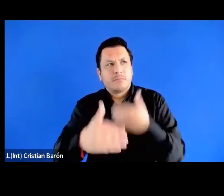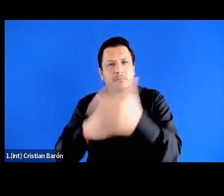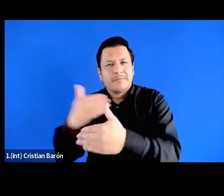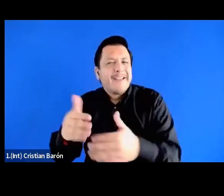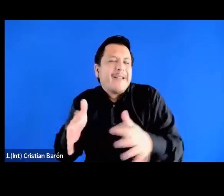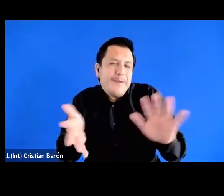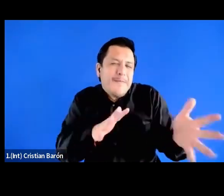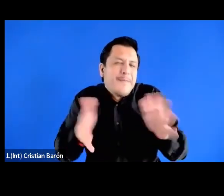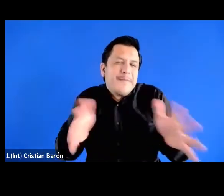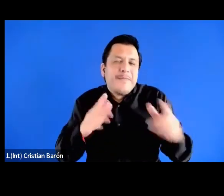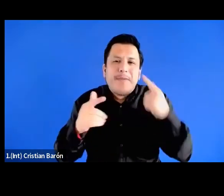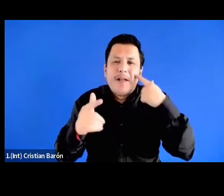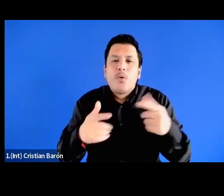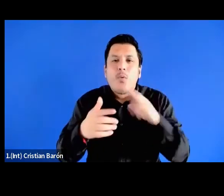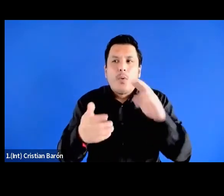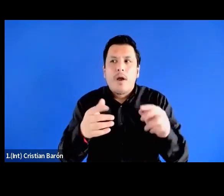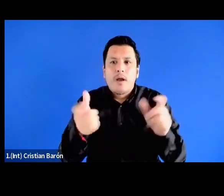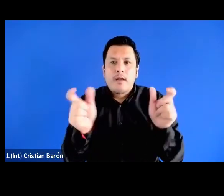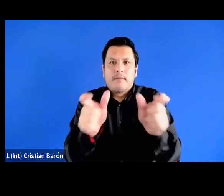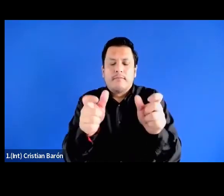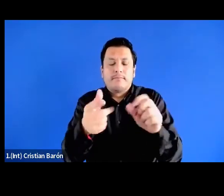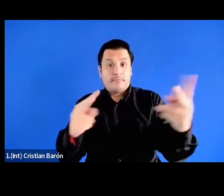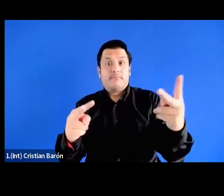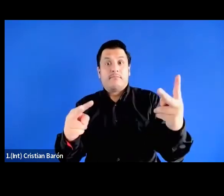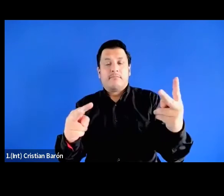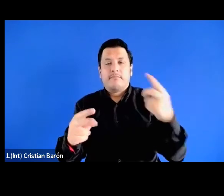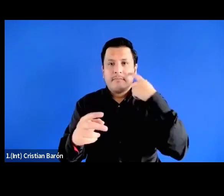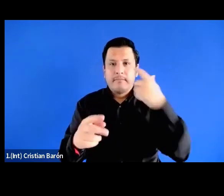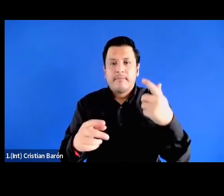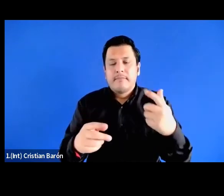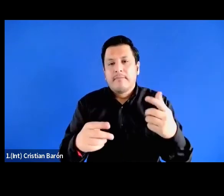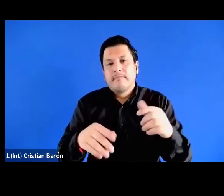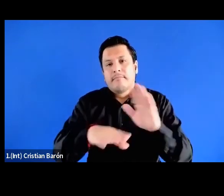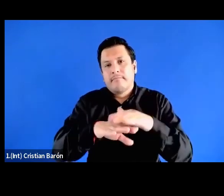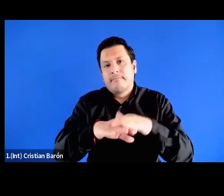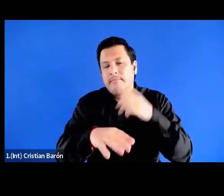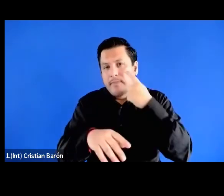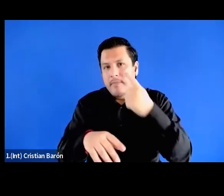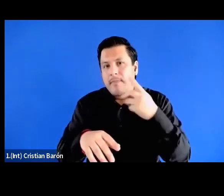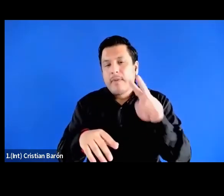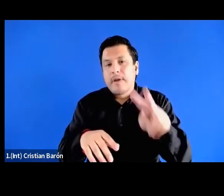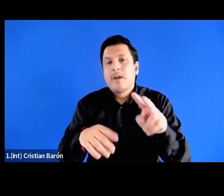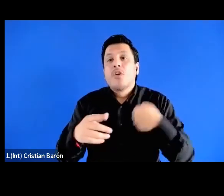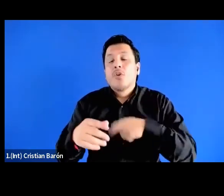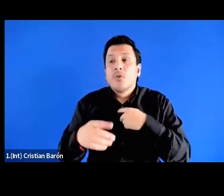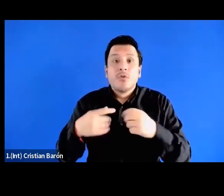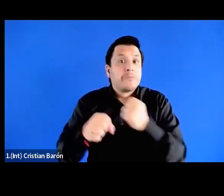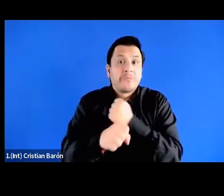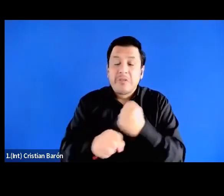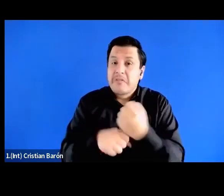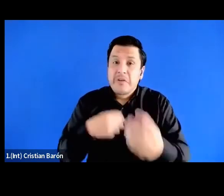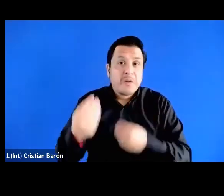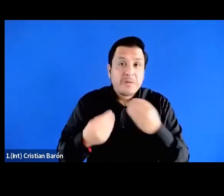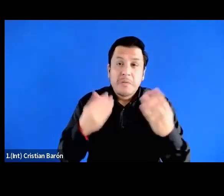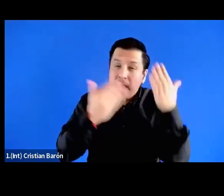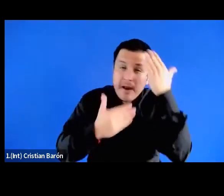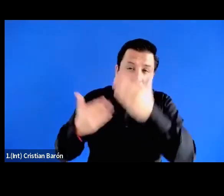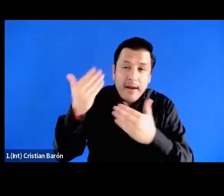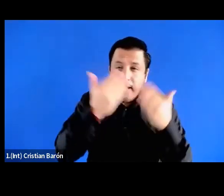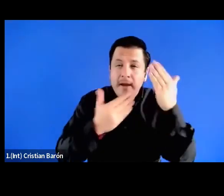una contradicción fuerte verlo. Pero hay que verlo. O sea, si no hacemos este trabajo de analizar,